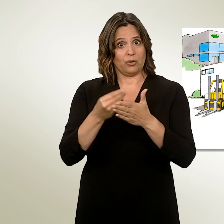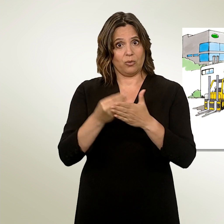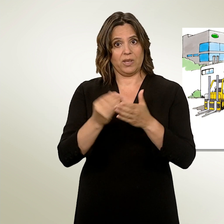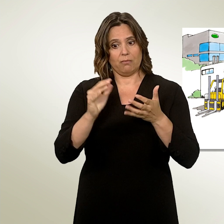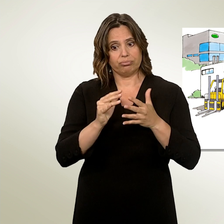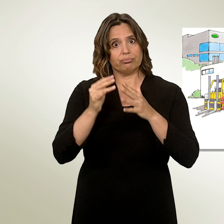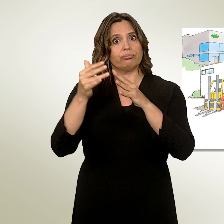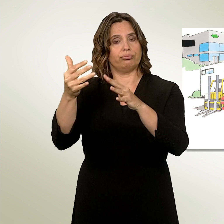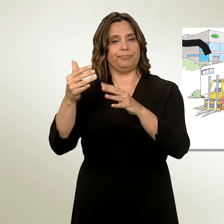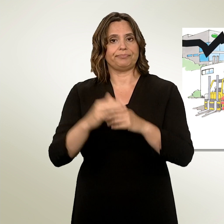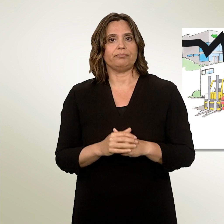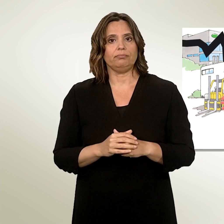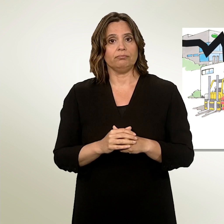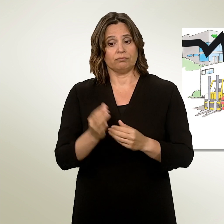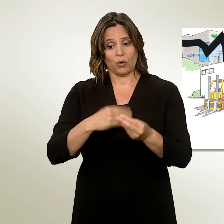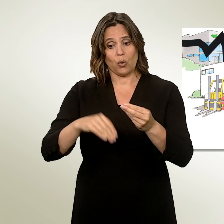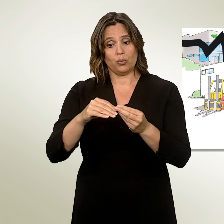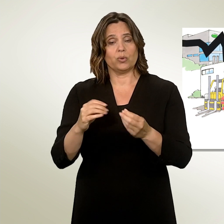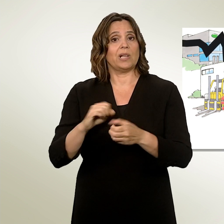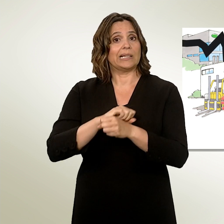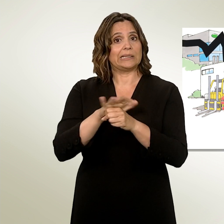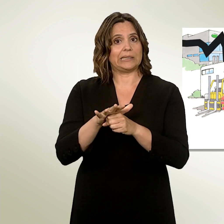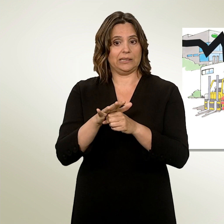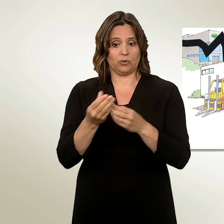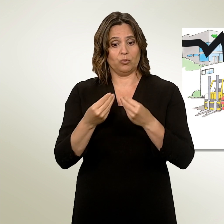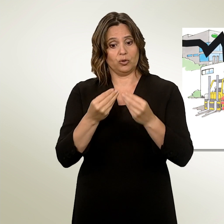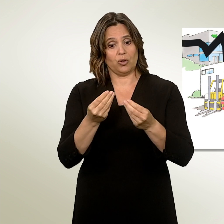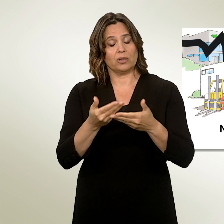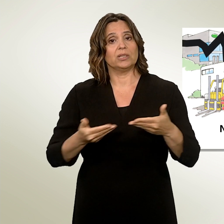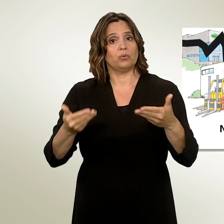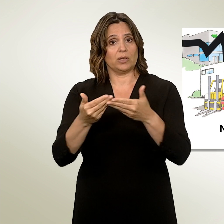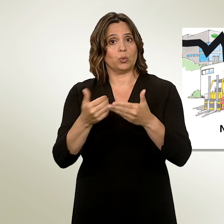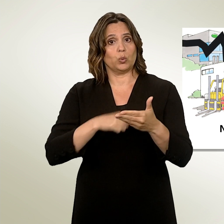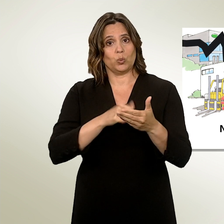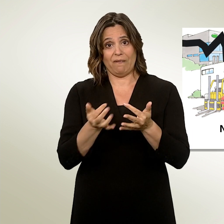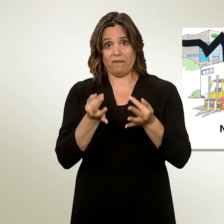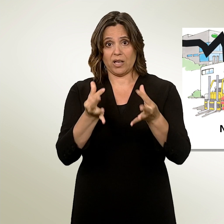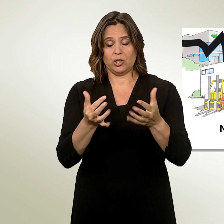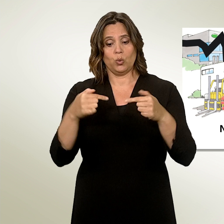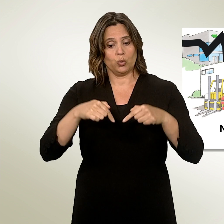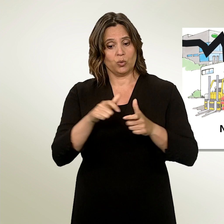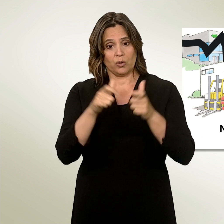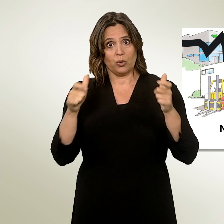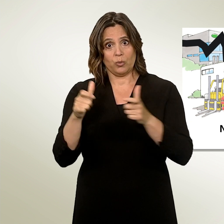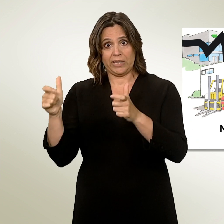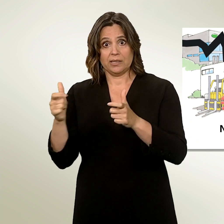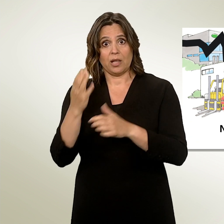a été durement touchée par la crise du coronavirus. Nos entreprises ont besoin aujourd'hui de perspectives d'avenir et de relations